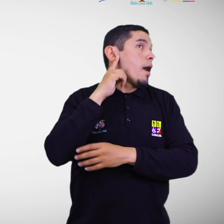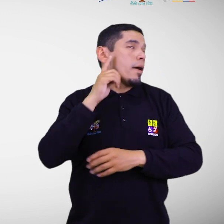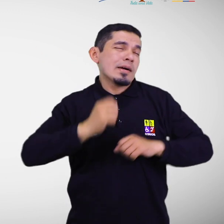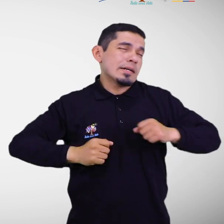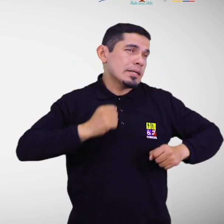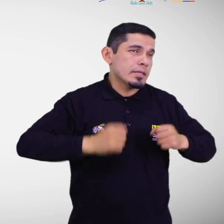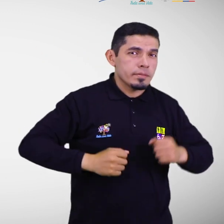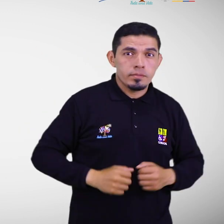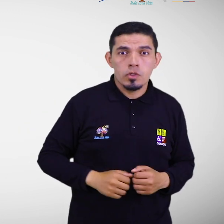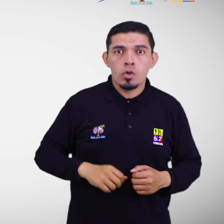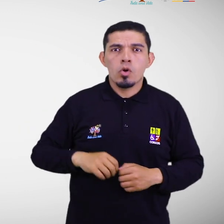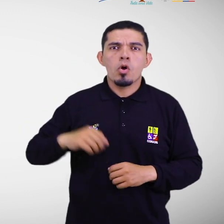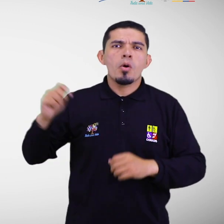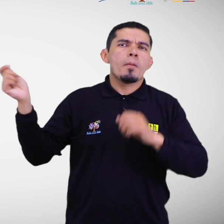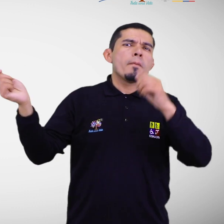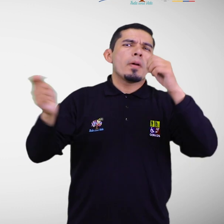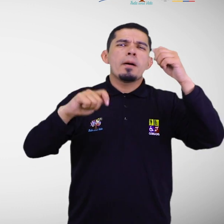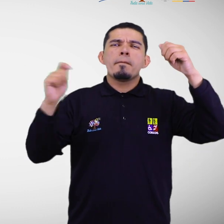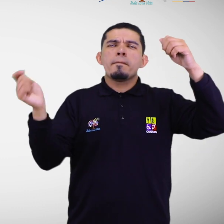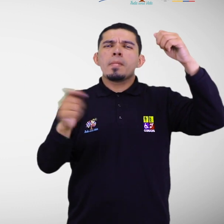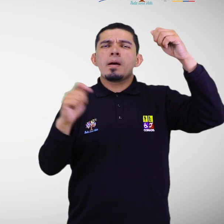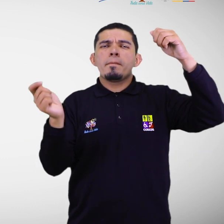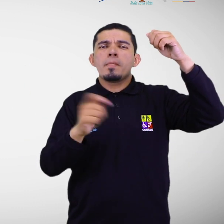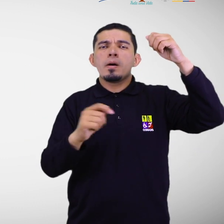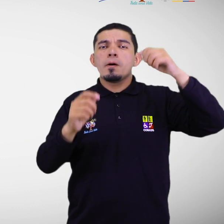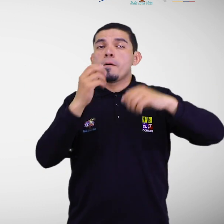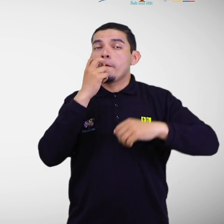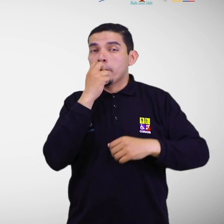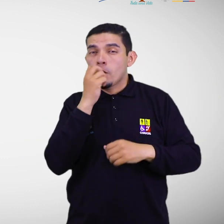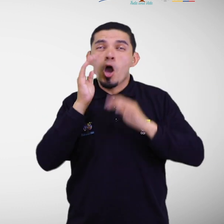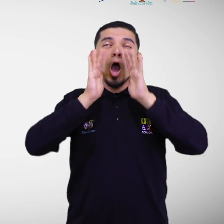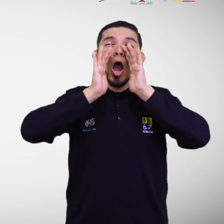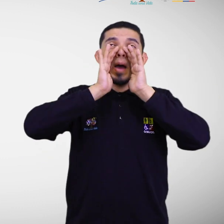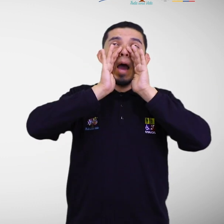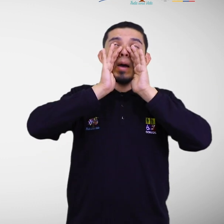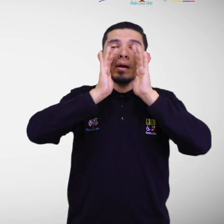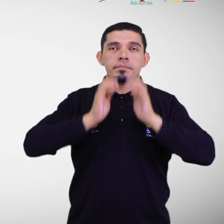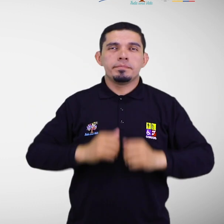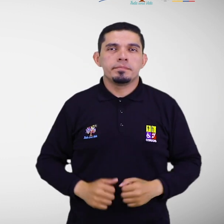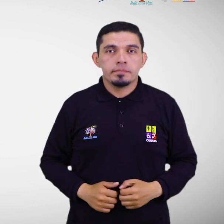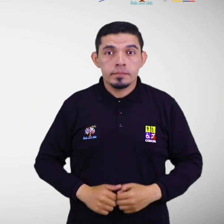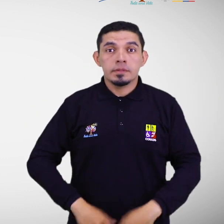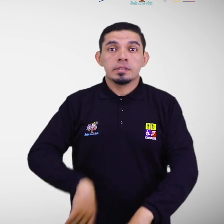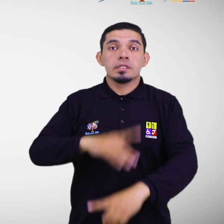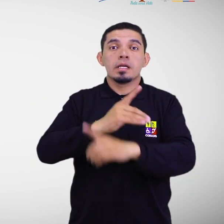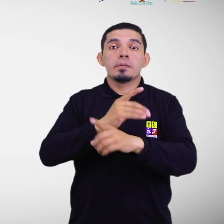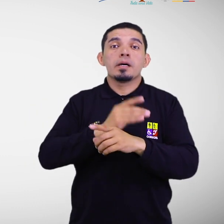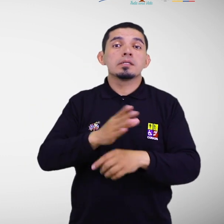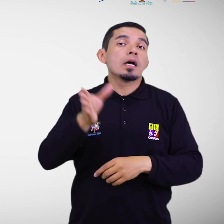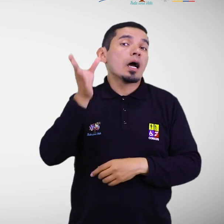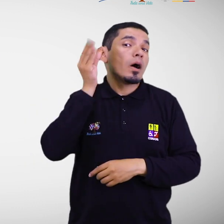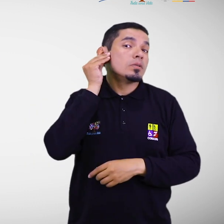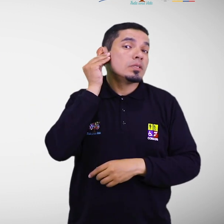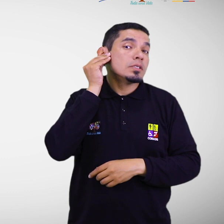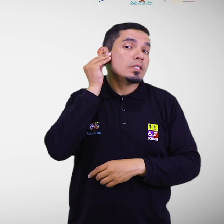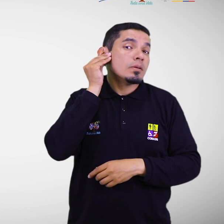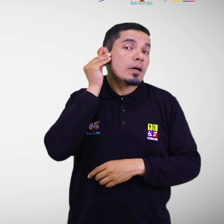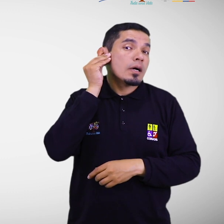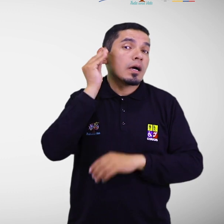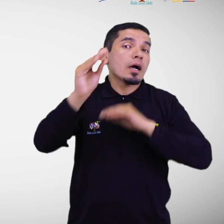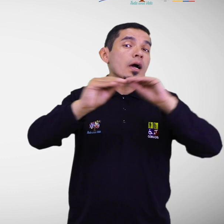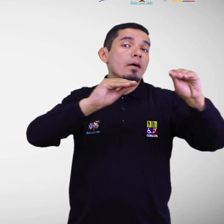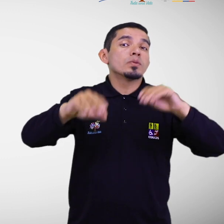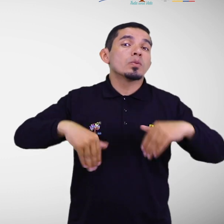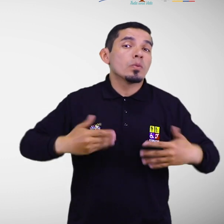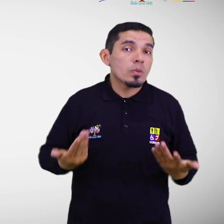Anuncios sonoros, campanas, pitos, voz. Discapacidad auditiva. Sistemas de alerta temprana